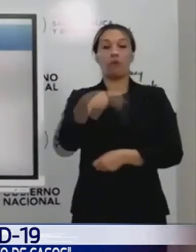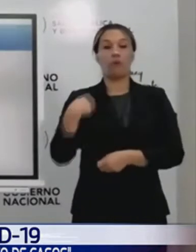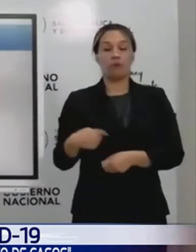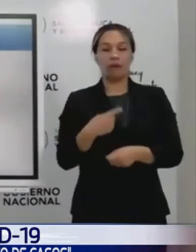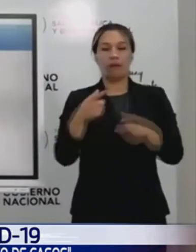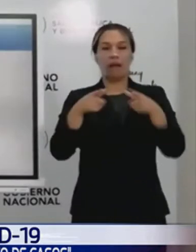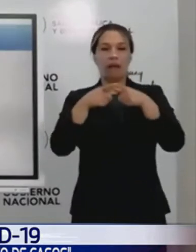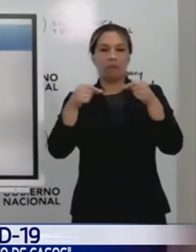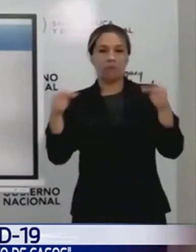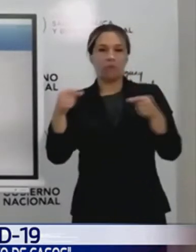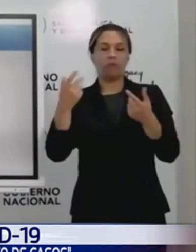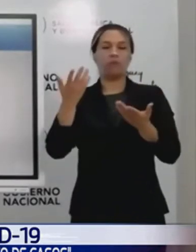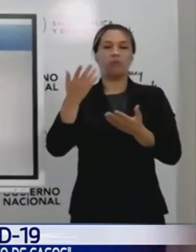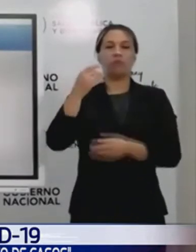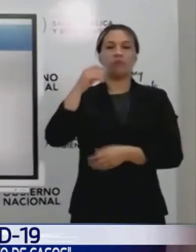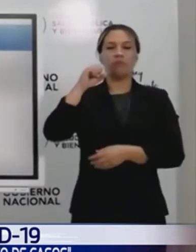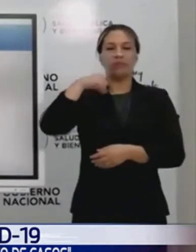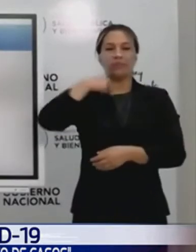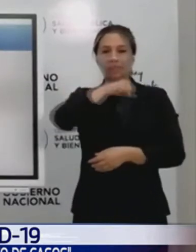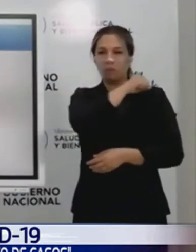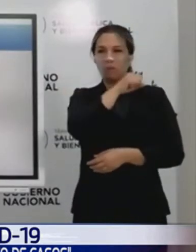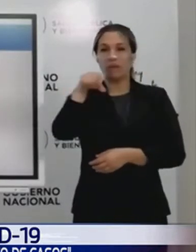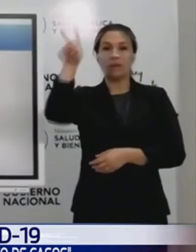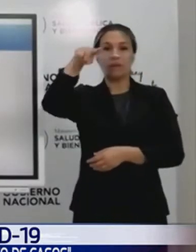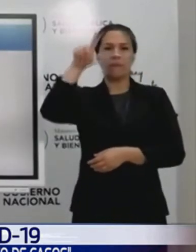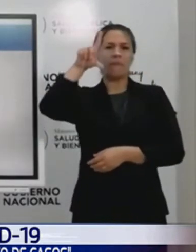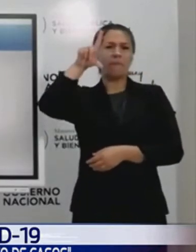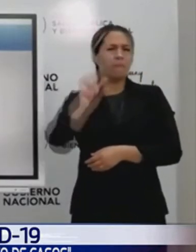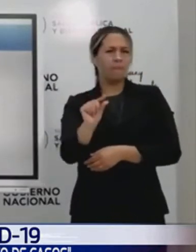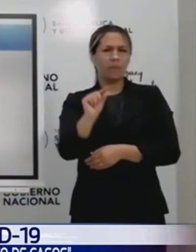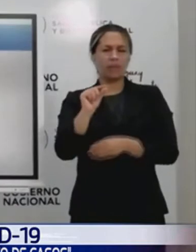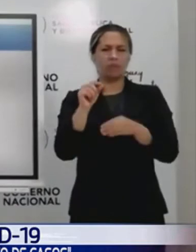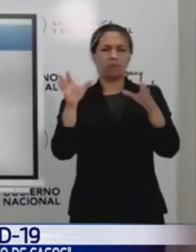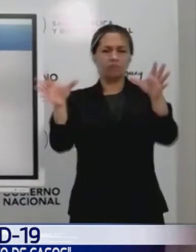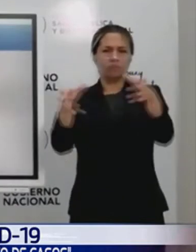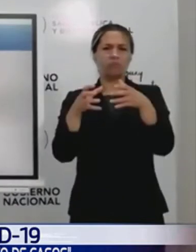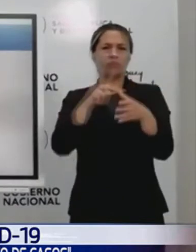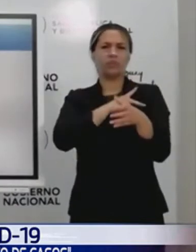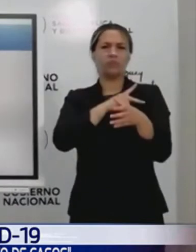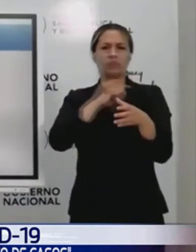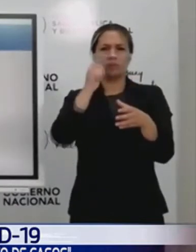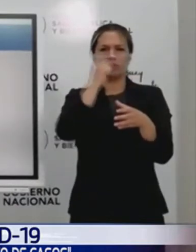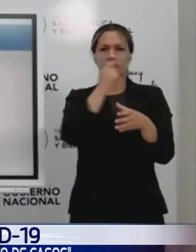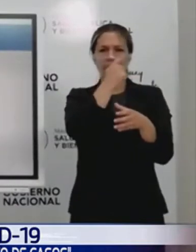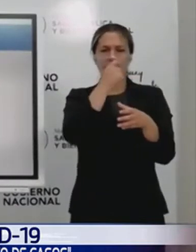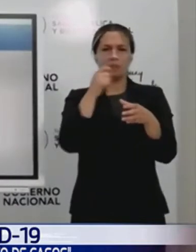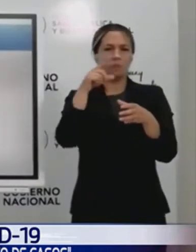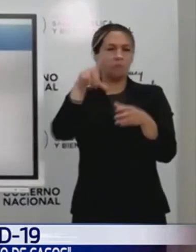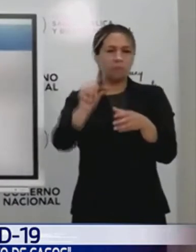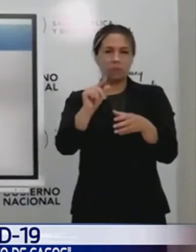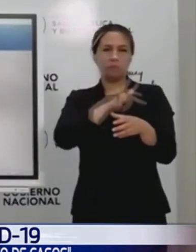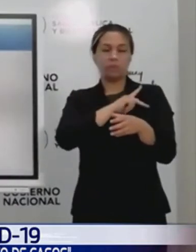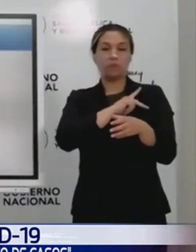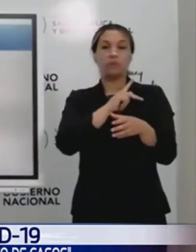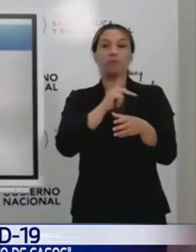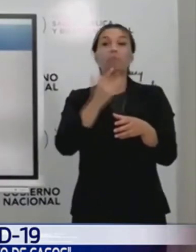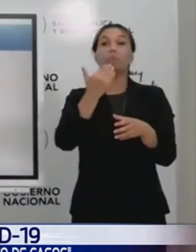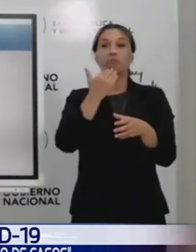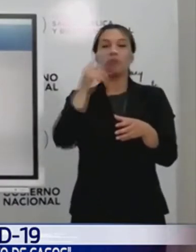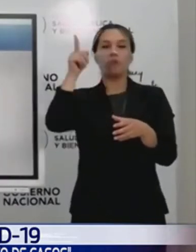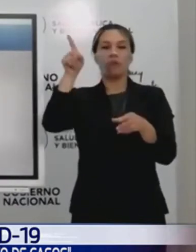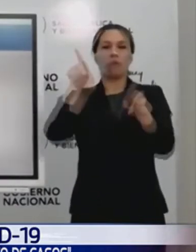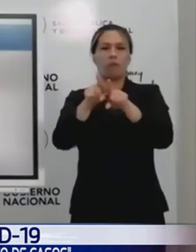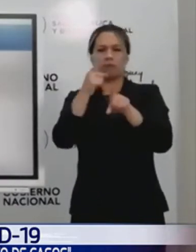como Japón, como Taiwán. Ellos hacen menos test que Paraguay per cápita, pero ellos controlan la